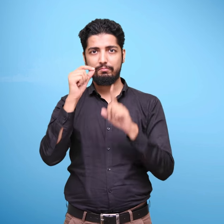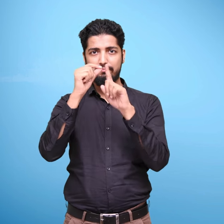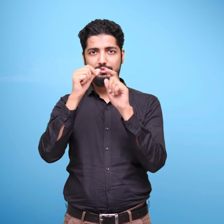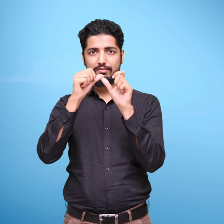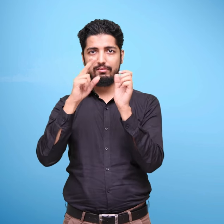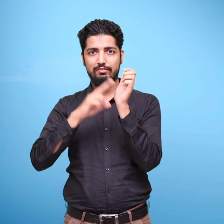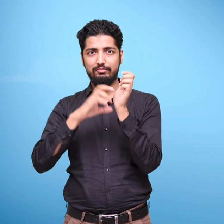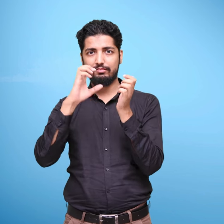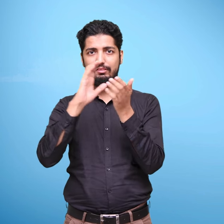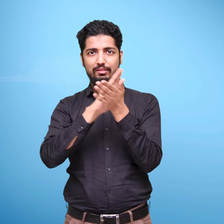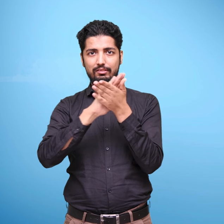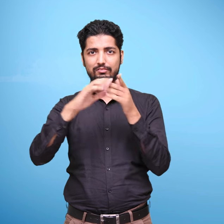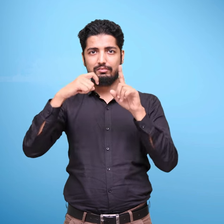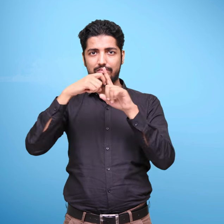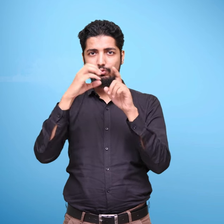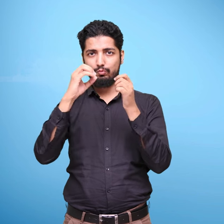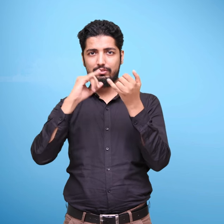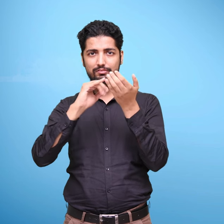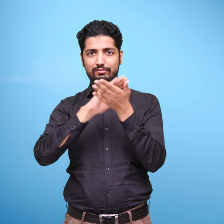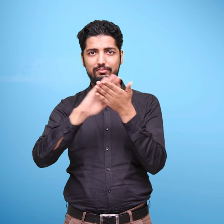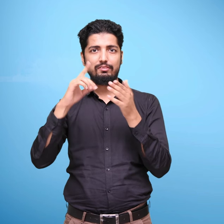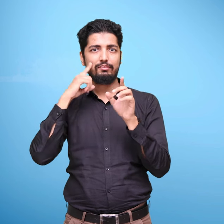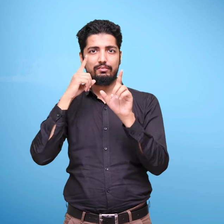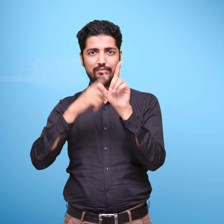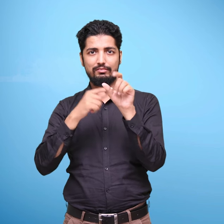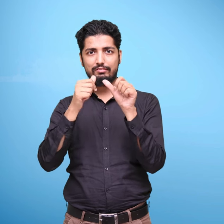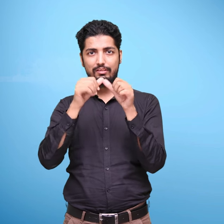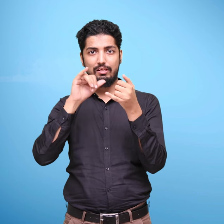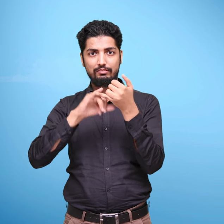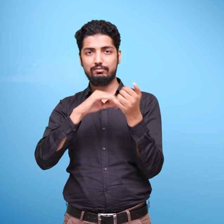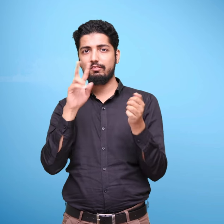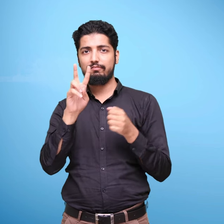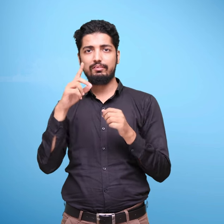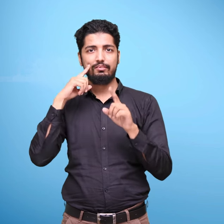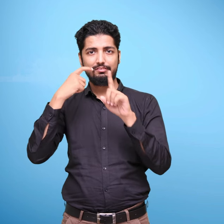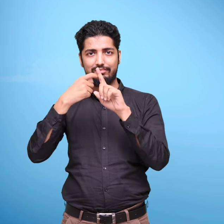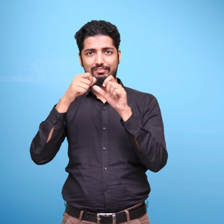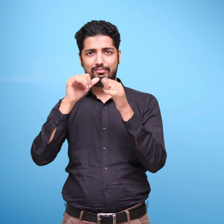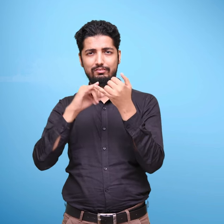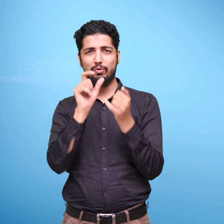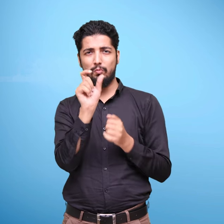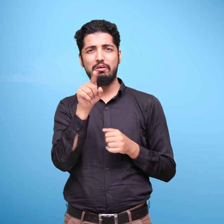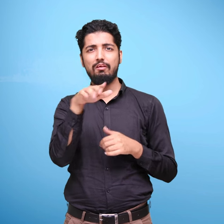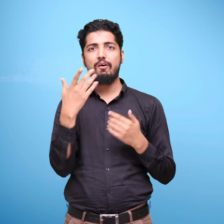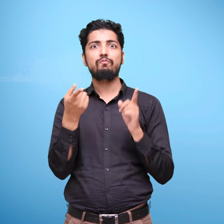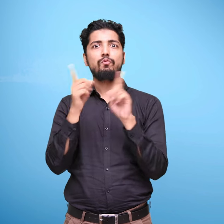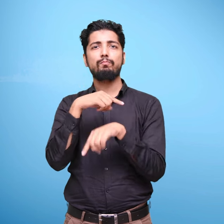पंच कोश विकास मानव व्यक्तित्व के पाँच कोशों का विकास की आधार भूत अवधारना से